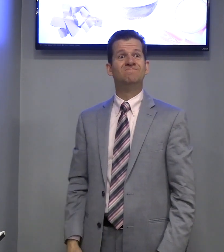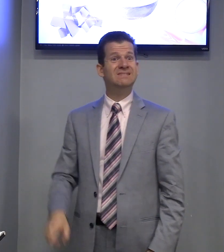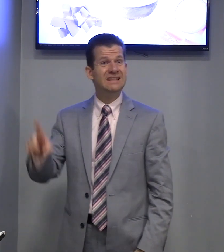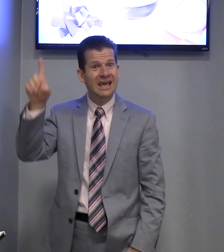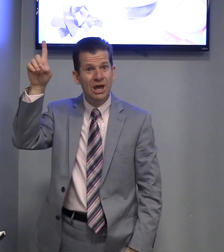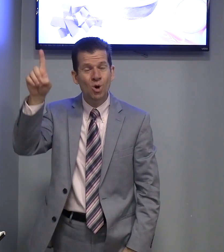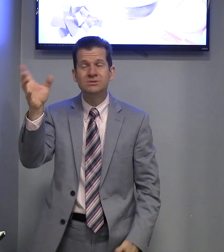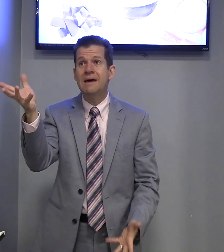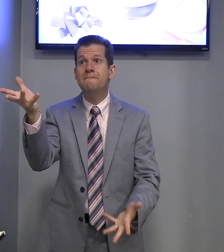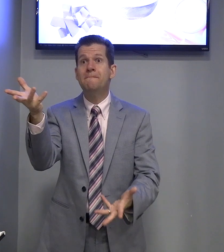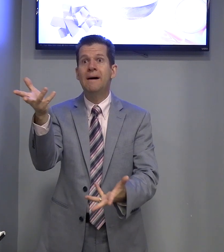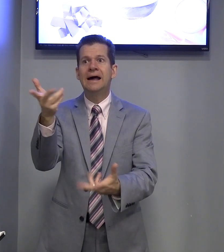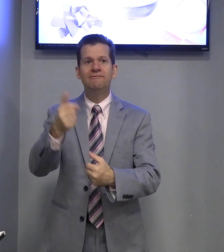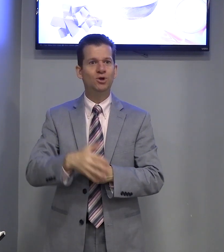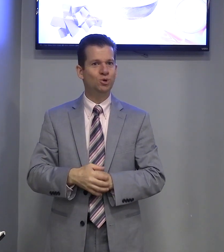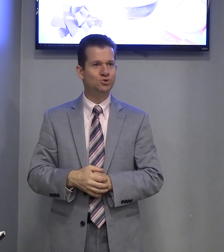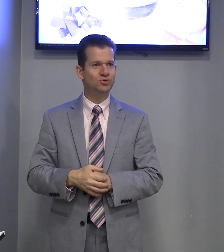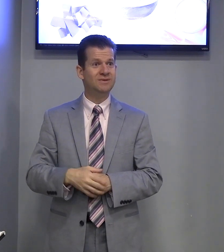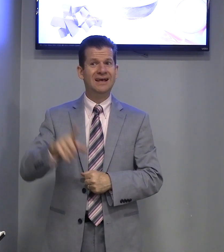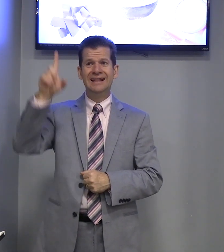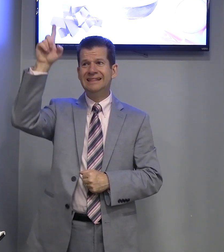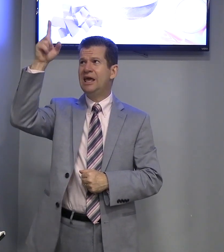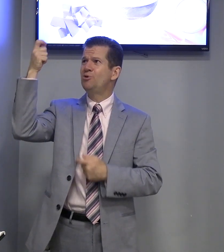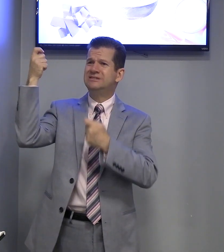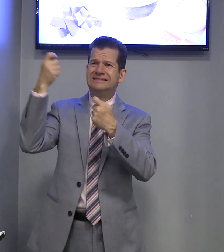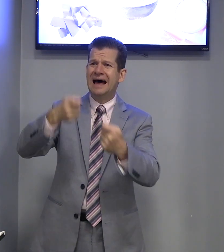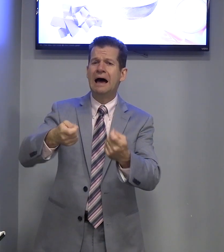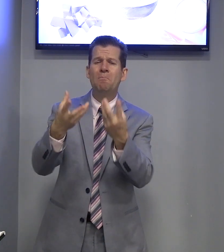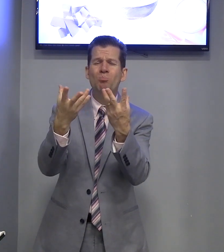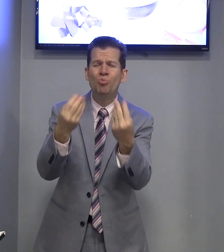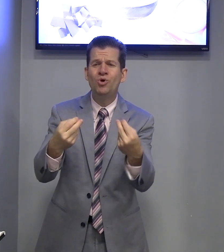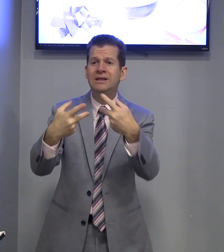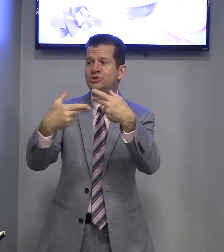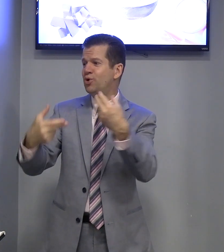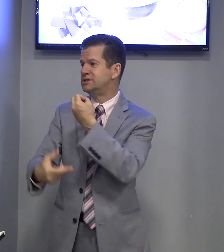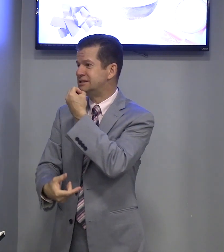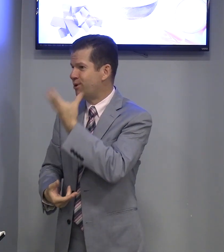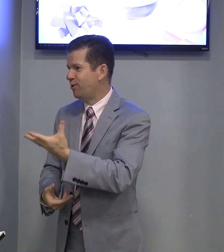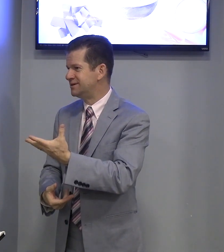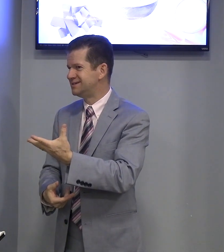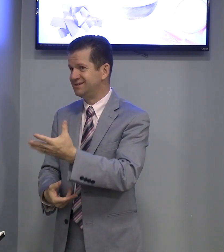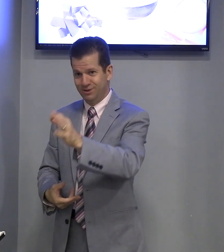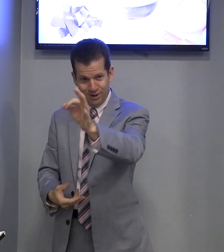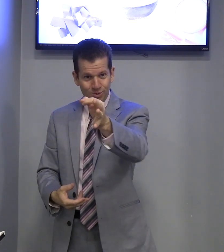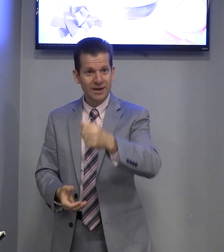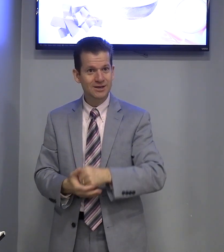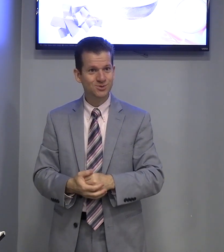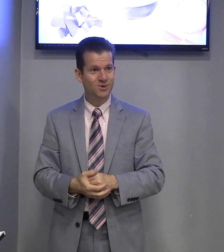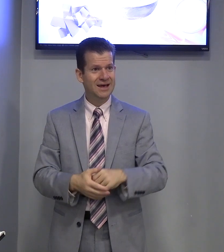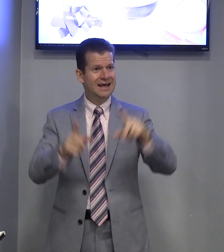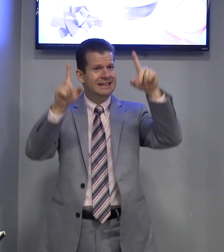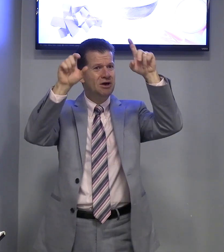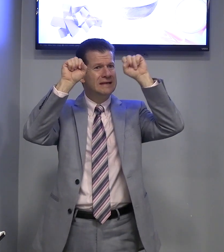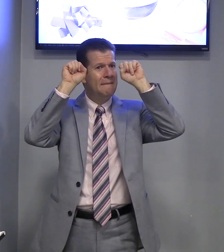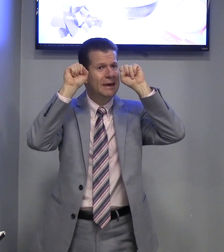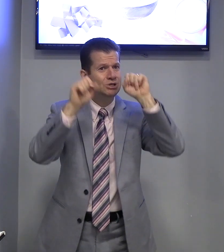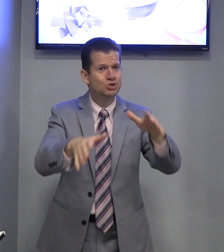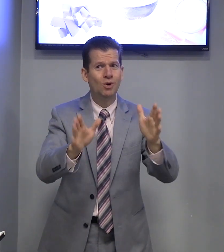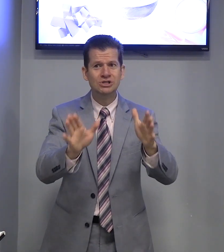Deus é maravilhoso. Deus dá muitas coisas boas. Não é isso? Deus abençoa